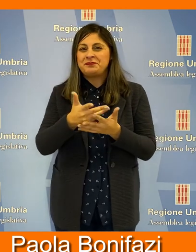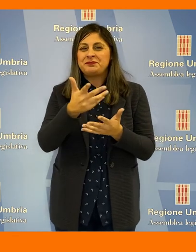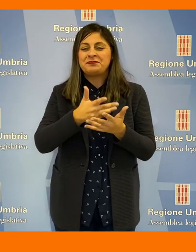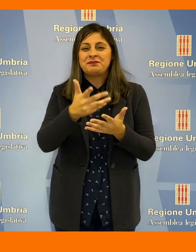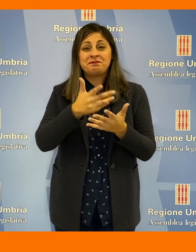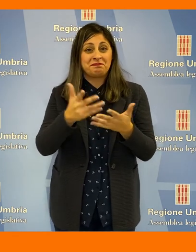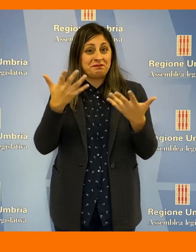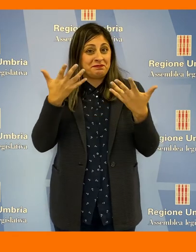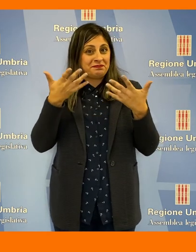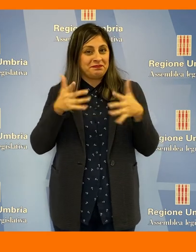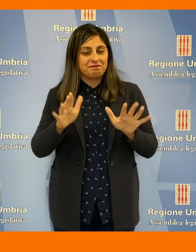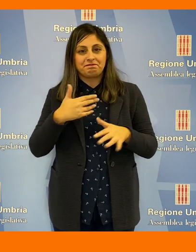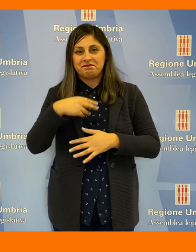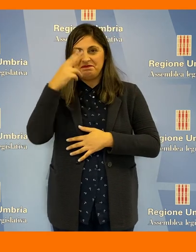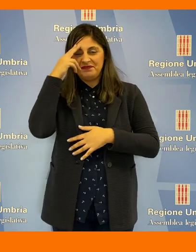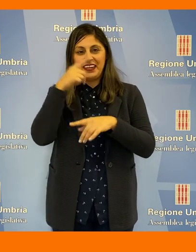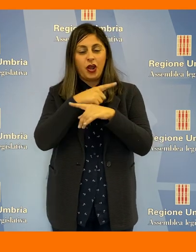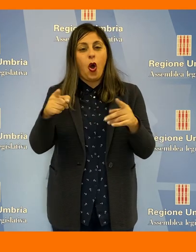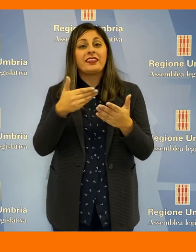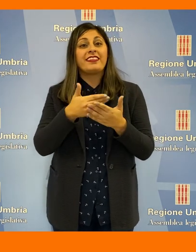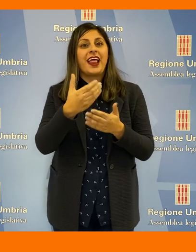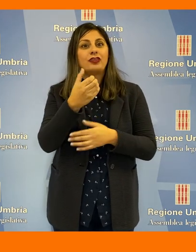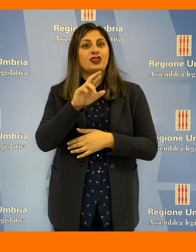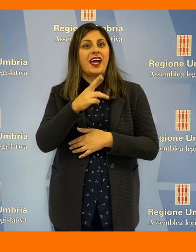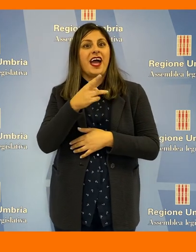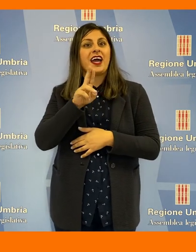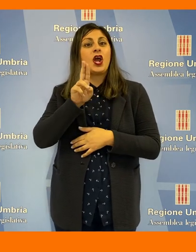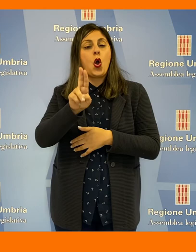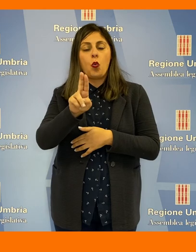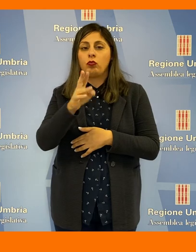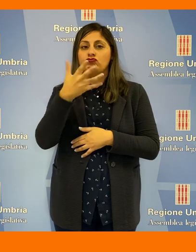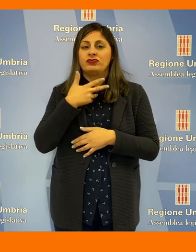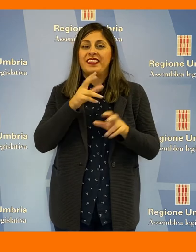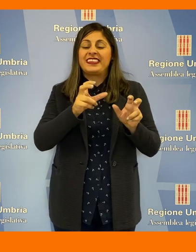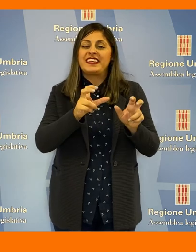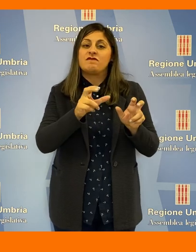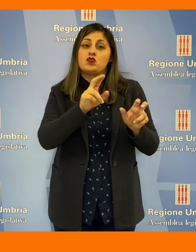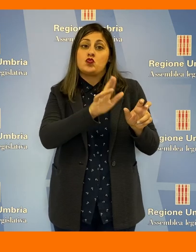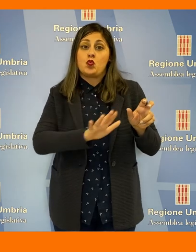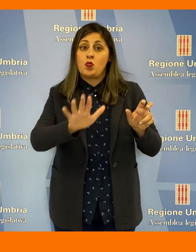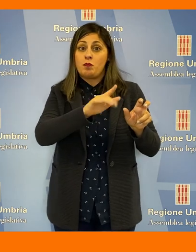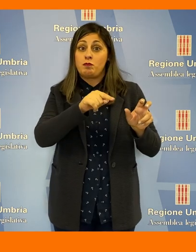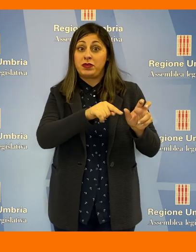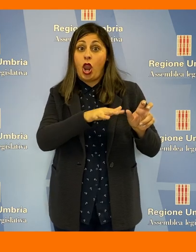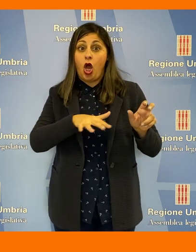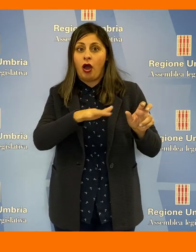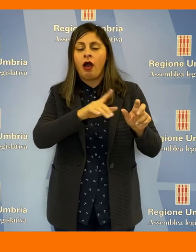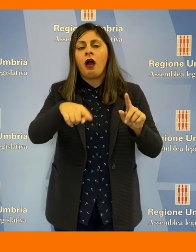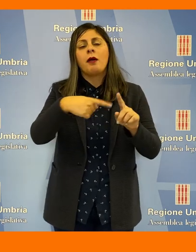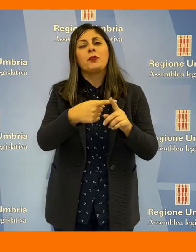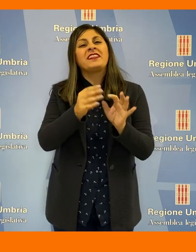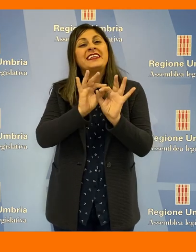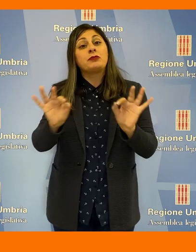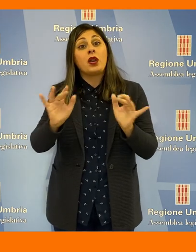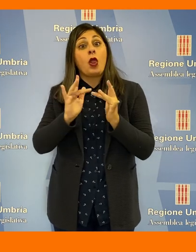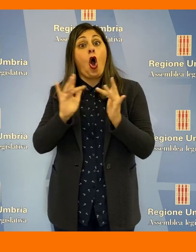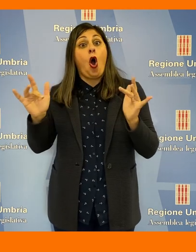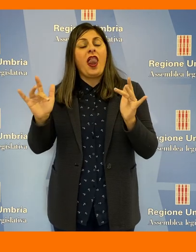tutto. Vi ricordo che TeleCRU va in onda sulle emittenti televisive dell'Umbria ed è anche disponibile in rete sul